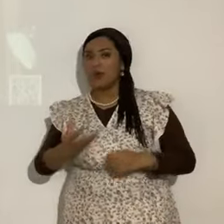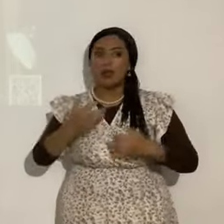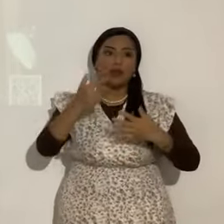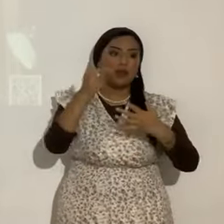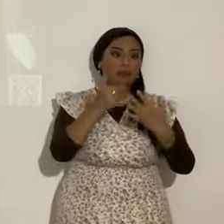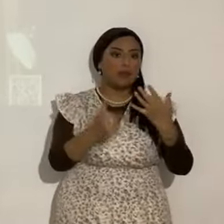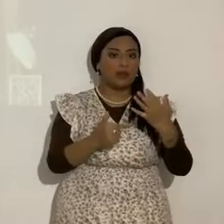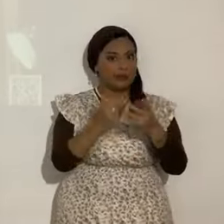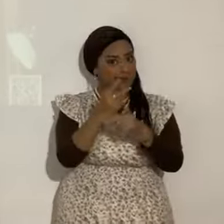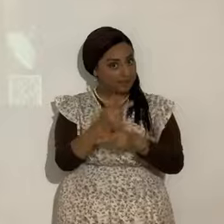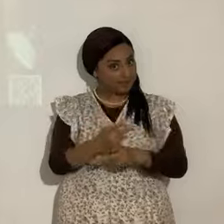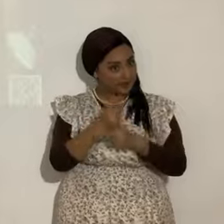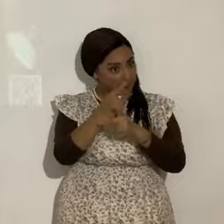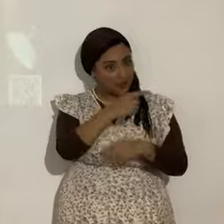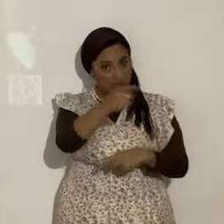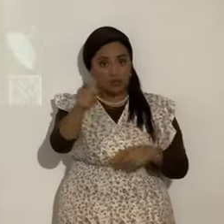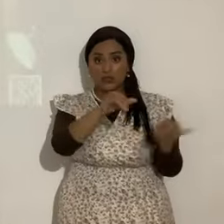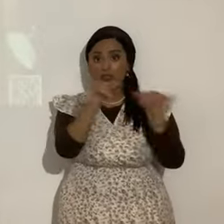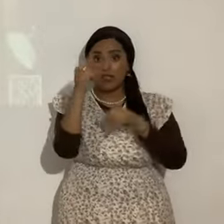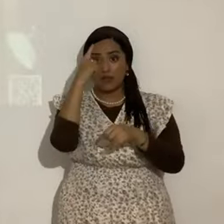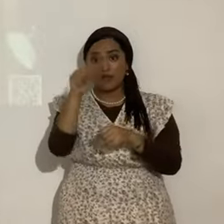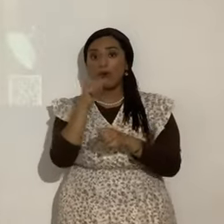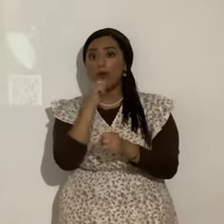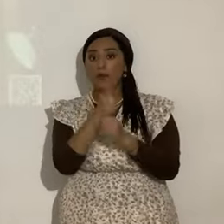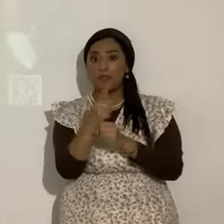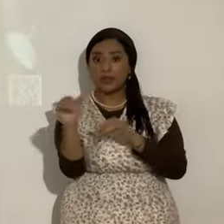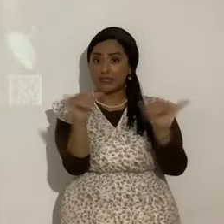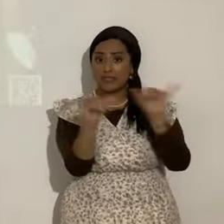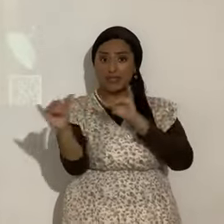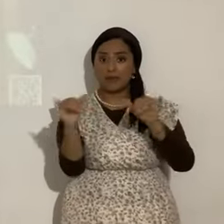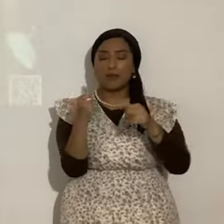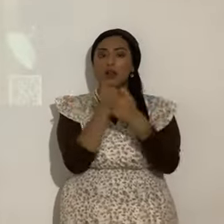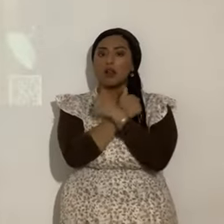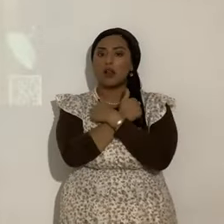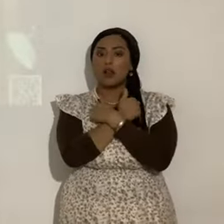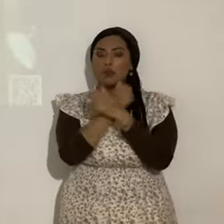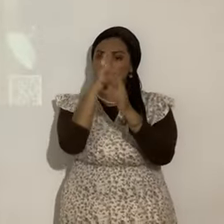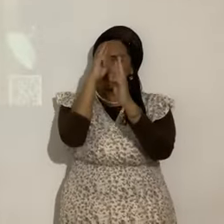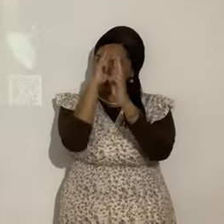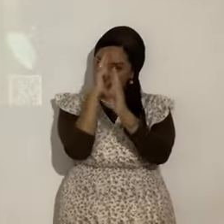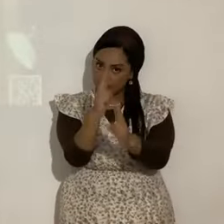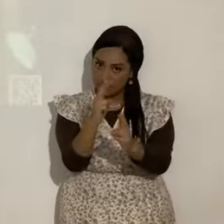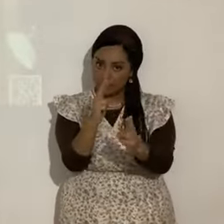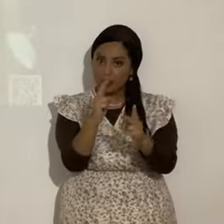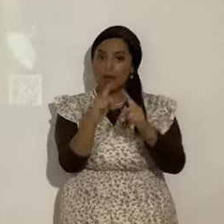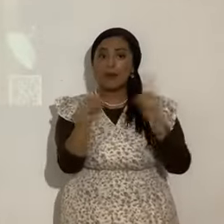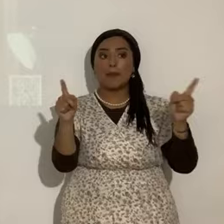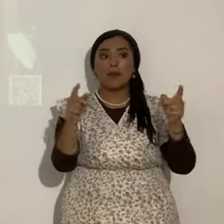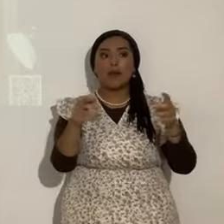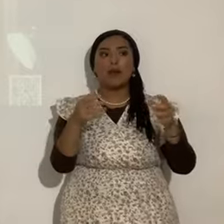Cuidado hermanos. Cuidado. Igual para ustedes hermanas. Les estoy hablando con mucho amor y respeto. Pero sí con mucha exhortación.